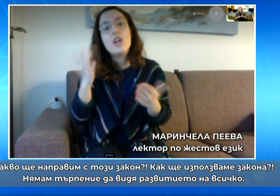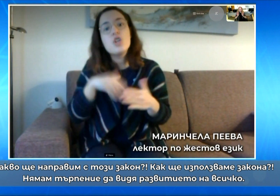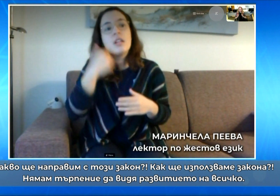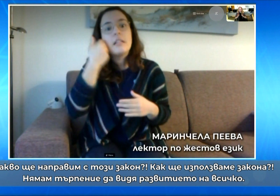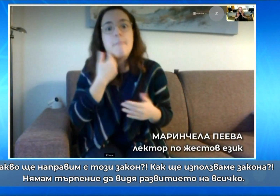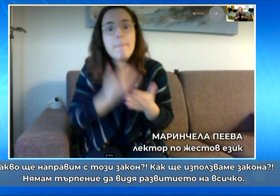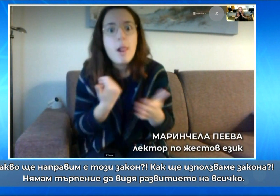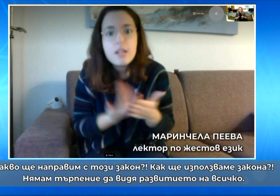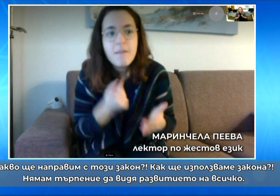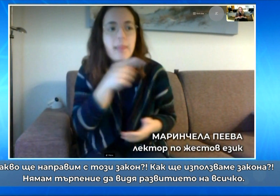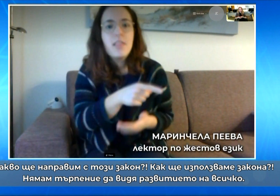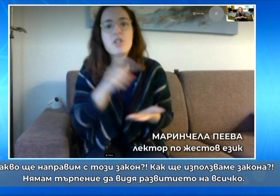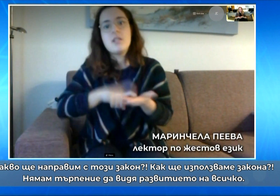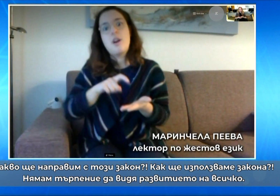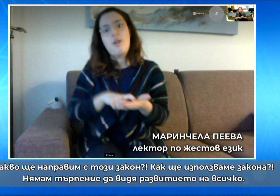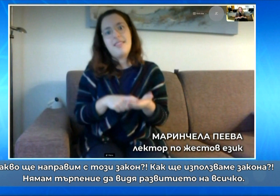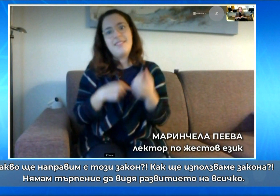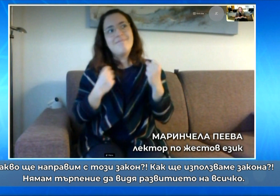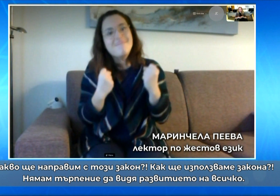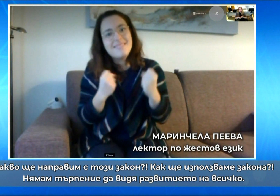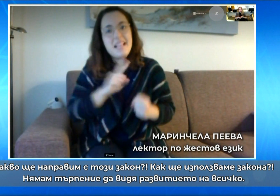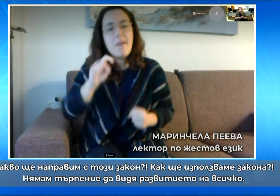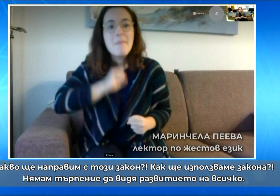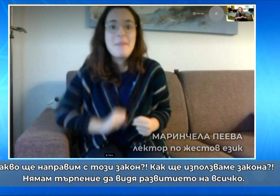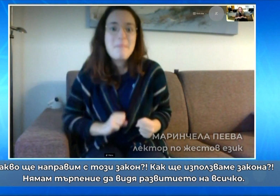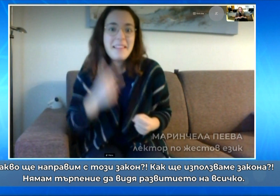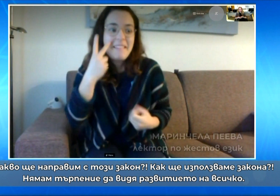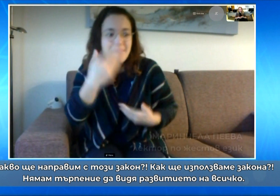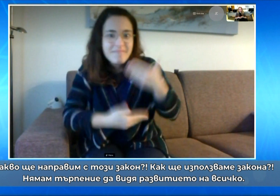Как ще го използваме? Нямам търпение да видя развитието на всичко.